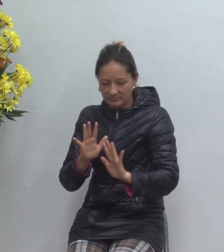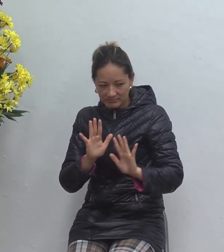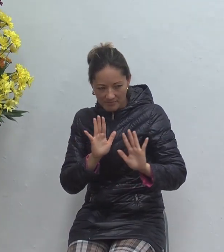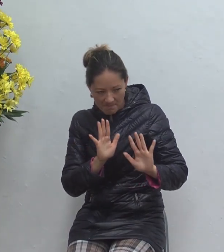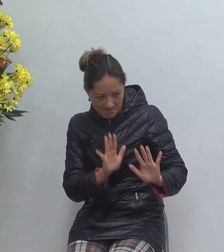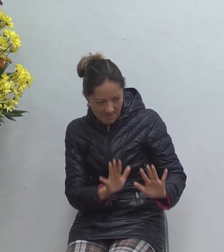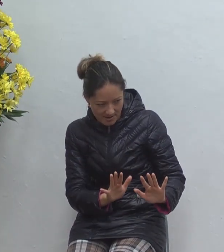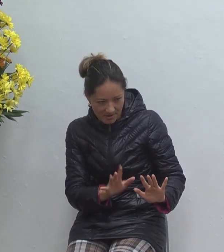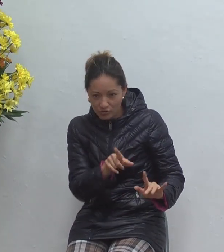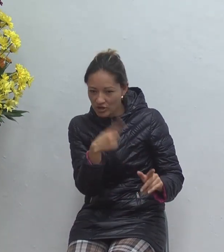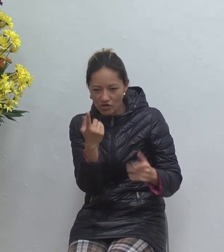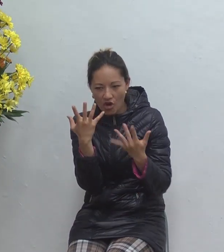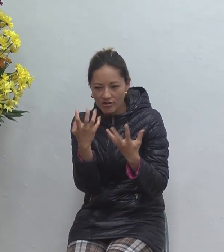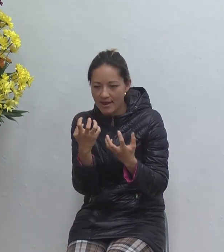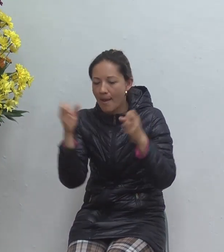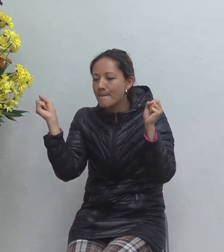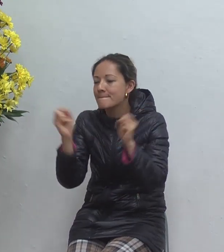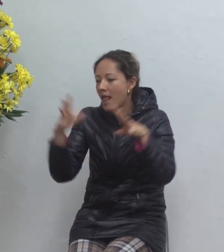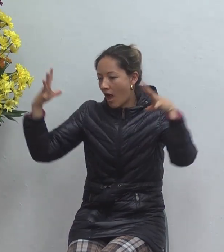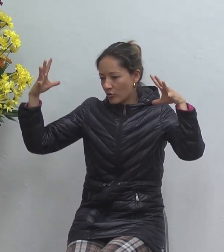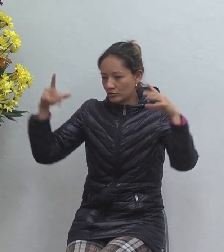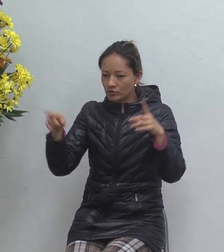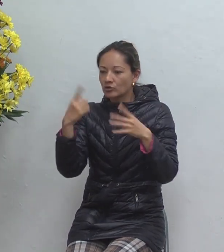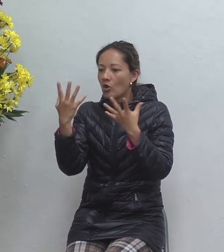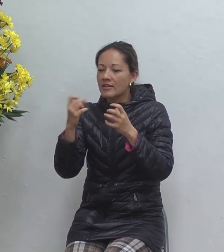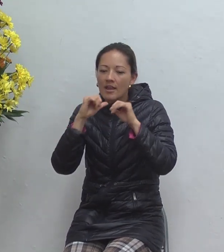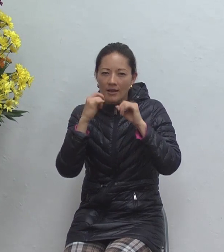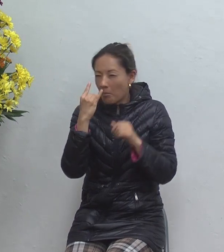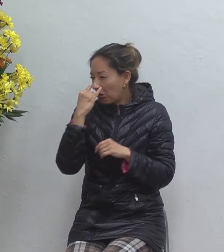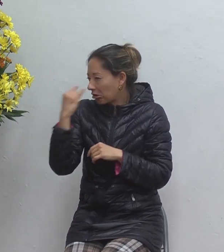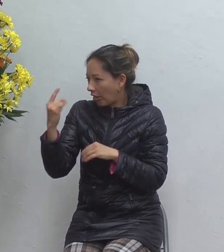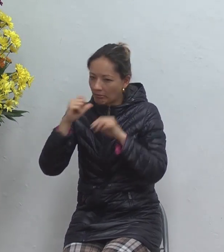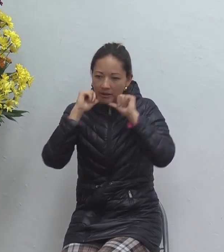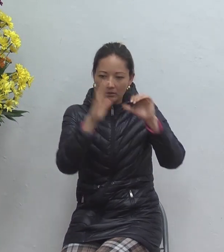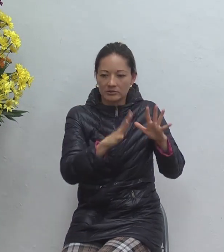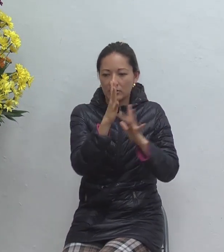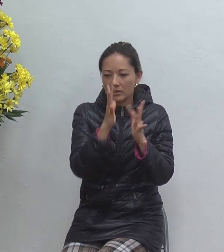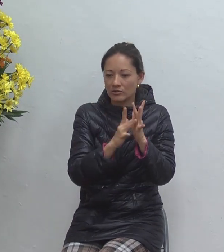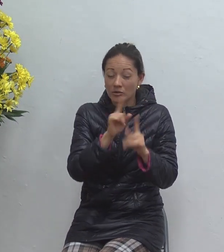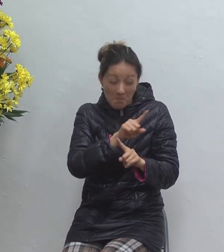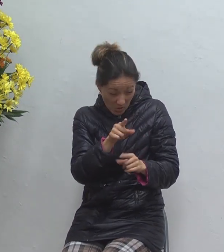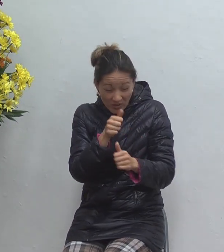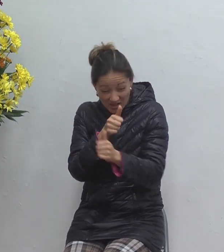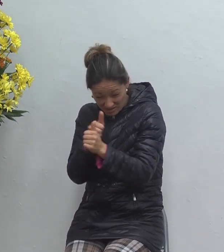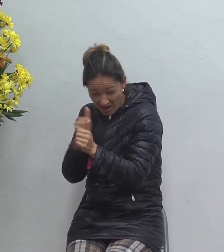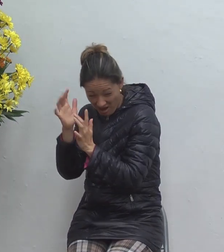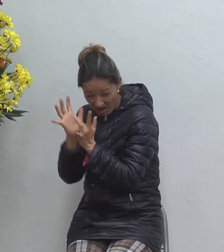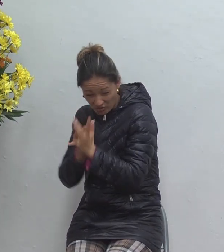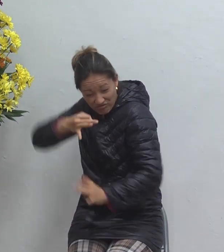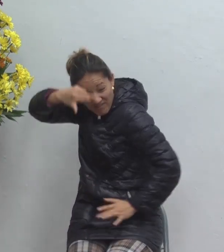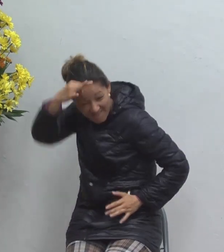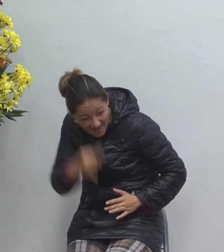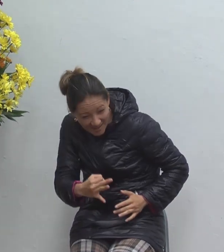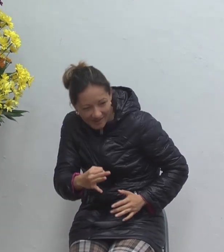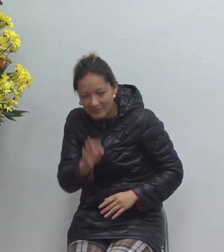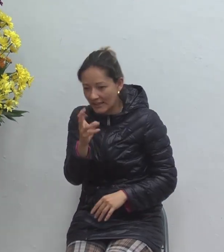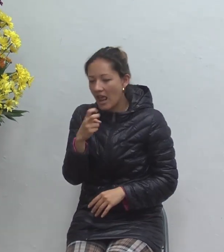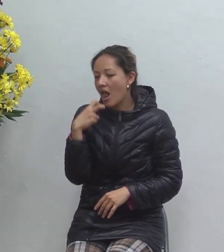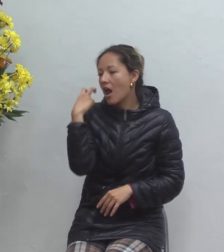voluntad de dios deje de hablar carreta hermano usted realmente no quiere seguir a dios de verdad de boca sí porque es bocón pero